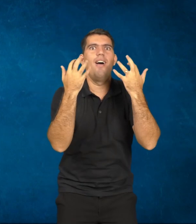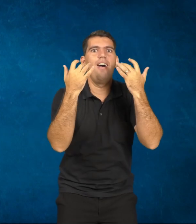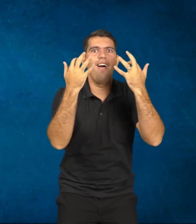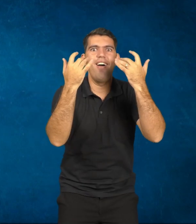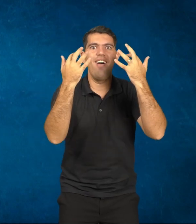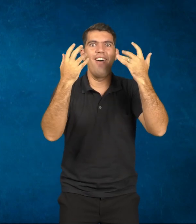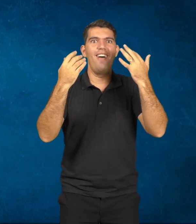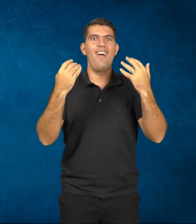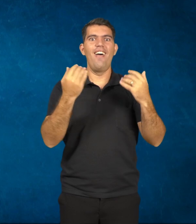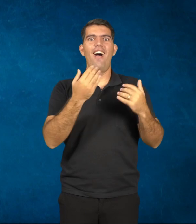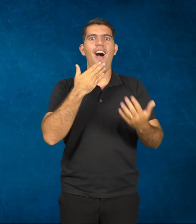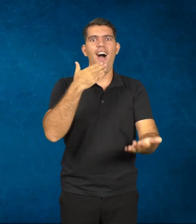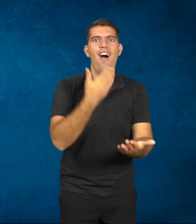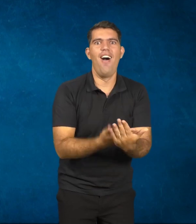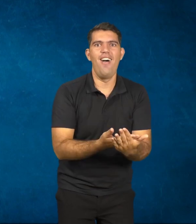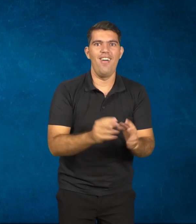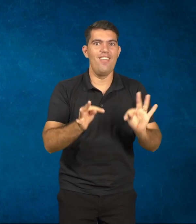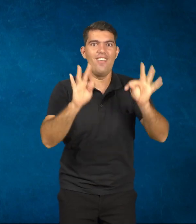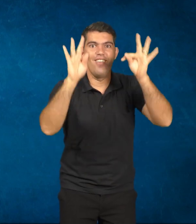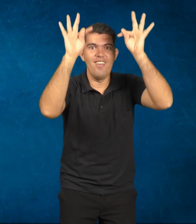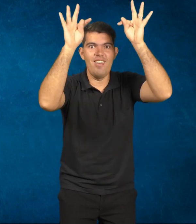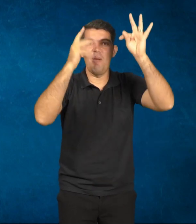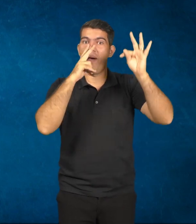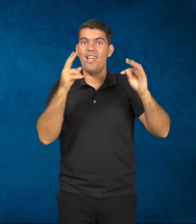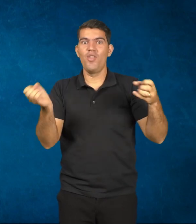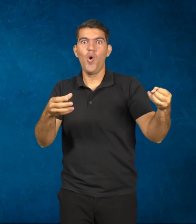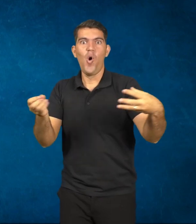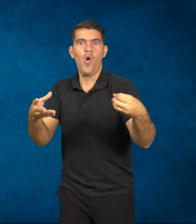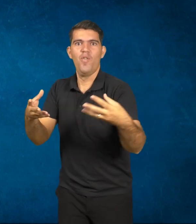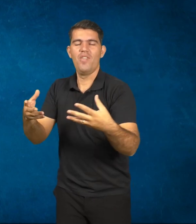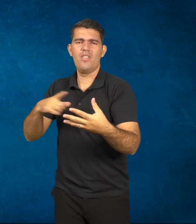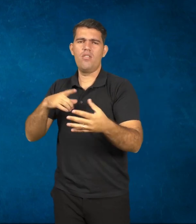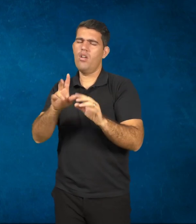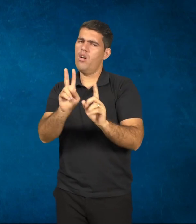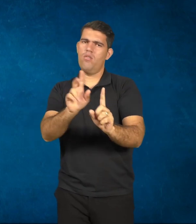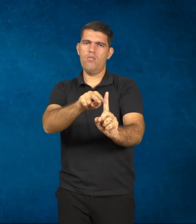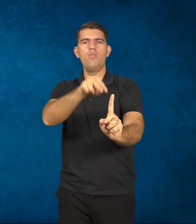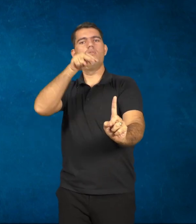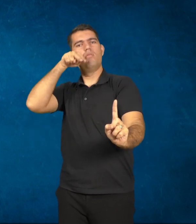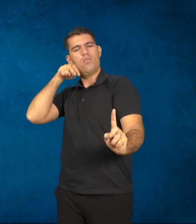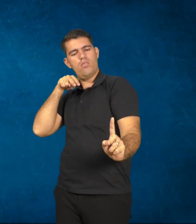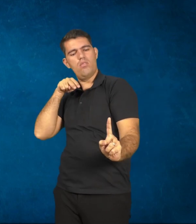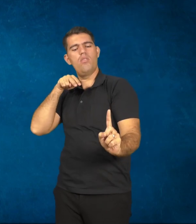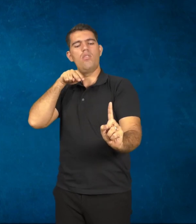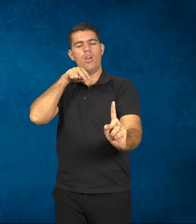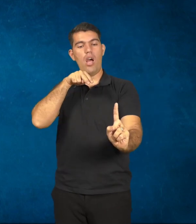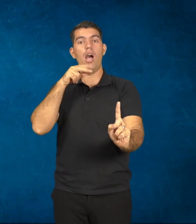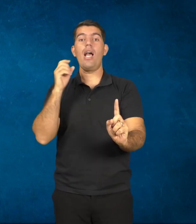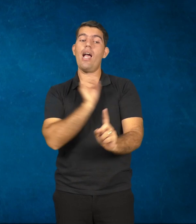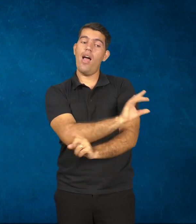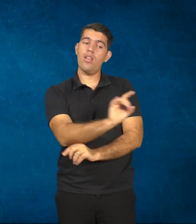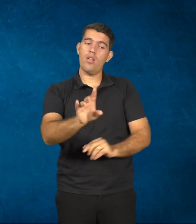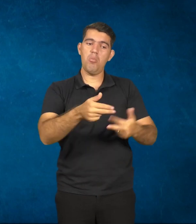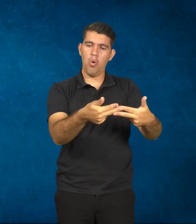encantamento com o novo, a tecnologia, né? E ter esse distanciamento para que a gente possa valorar cada coisa de acordo